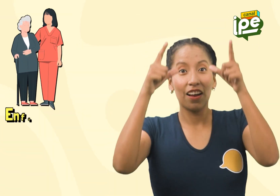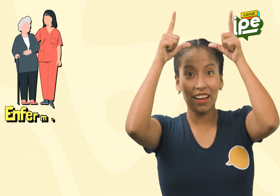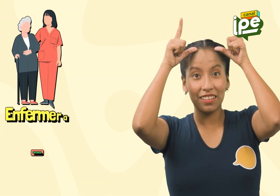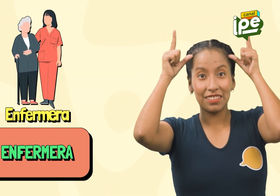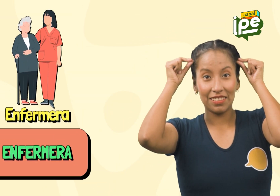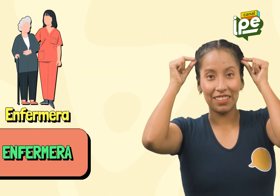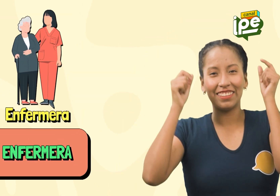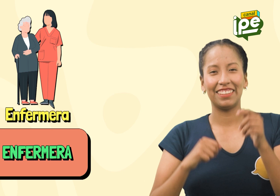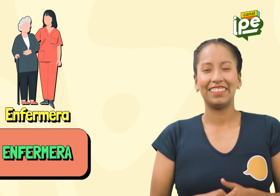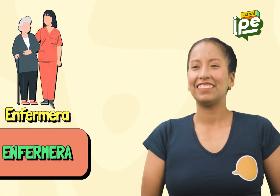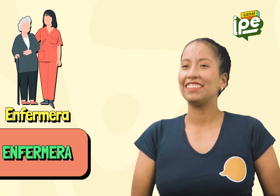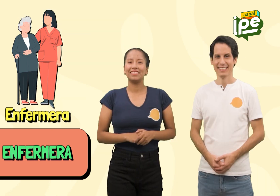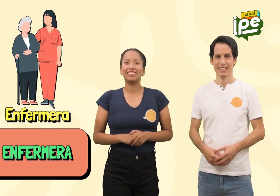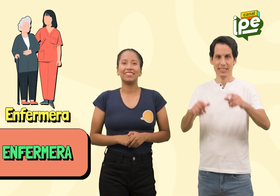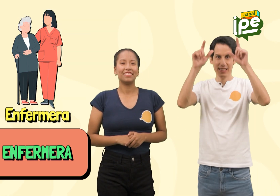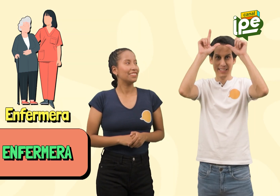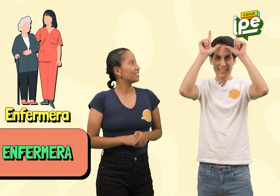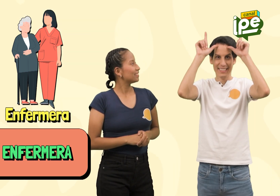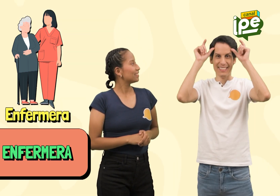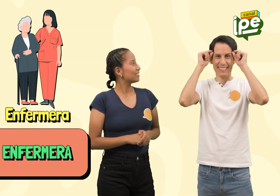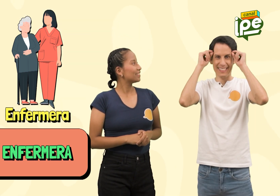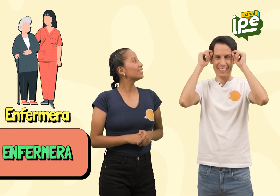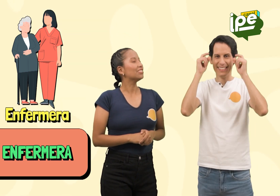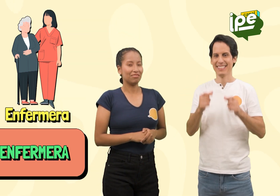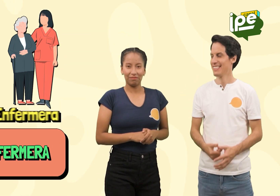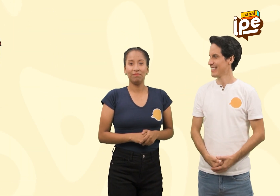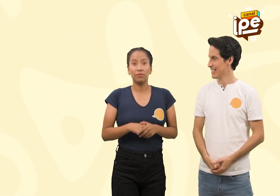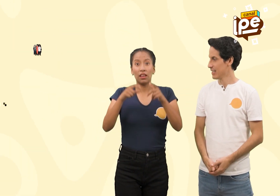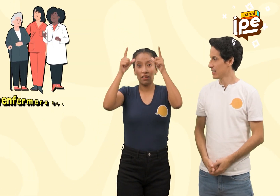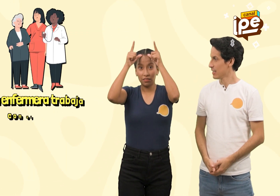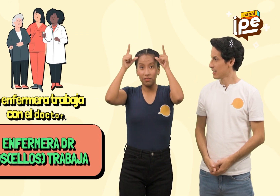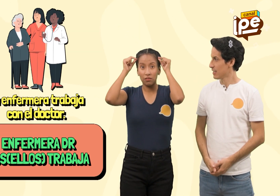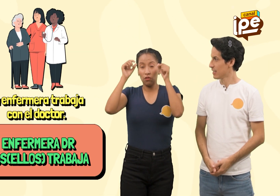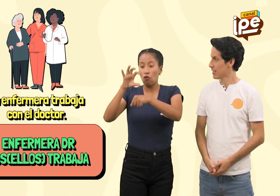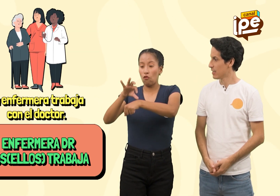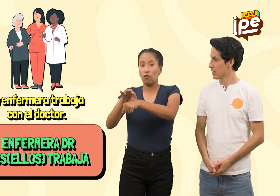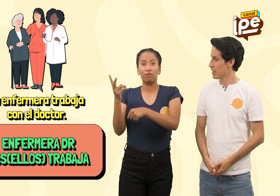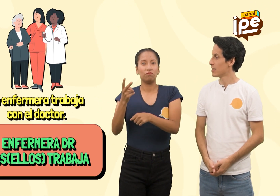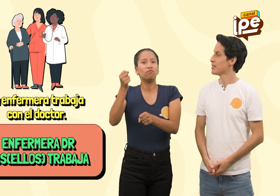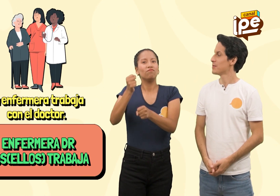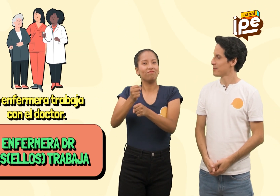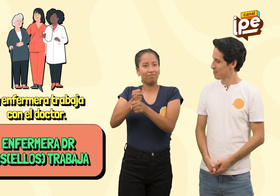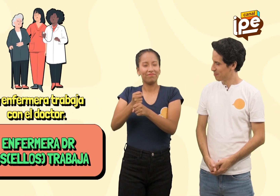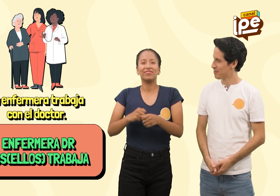Enfermera Enfermera La enfermera trabaja con el doctor.